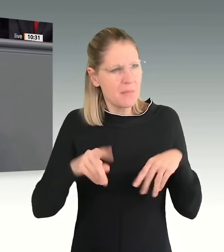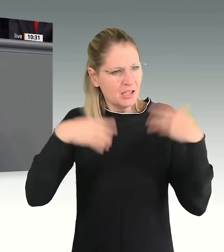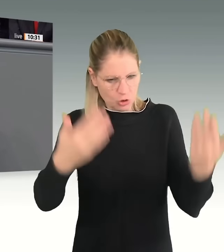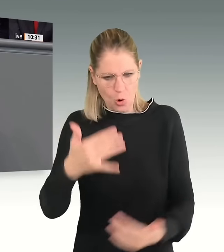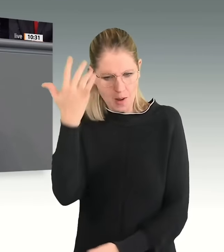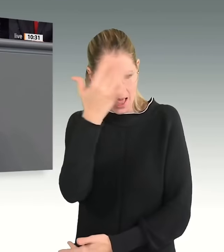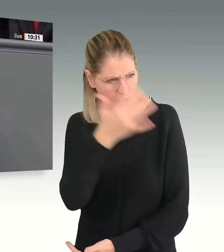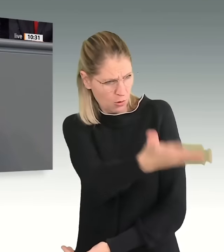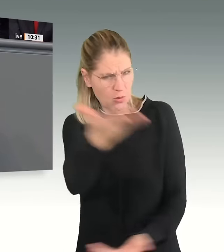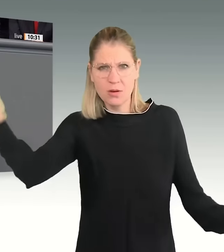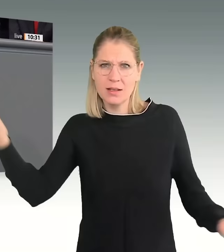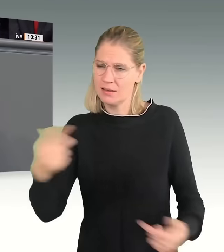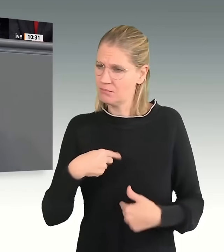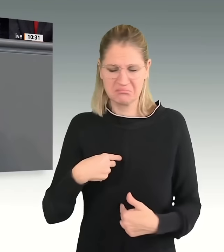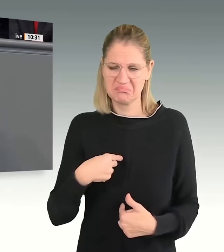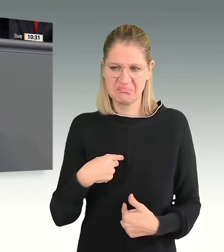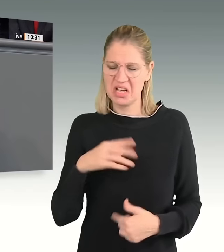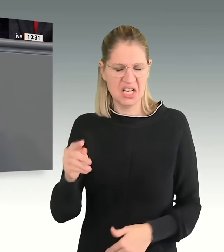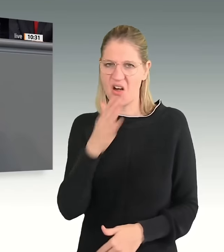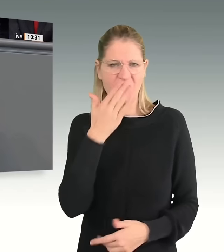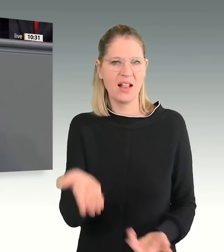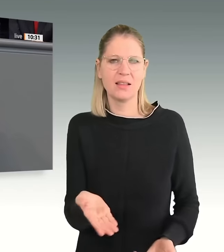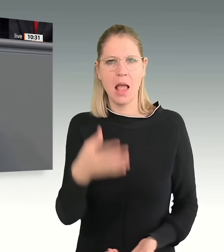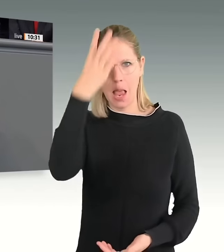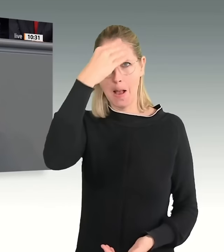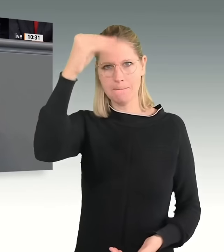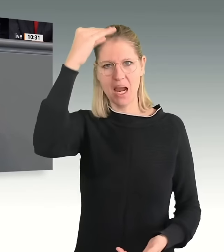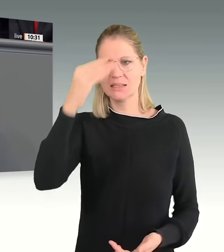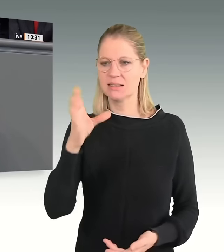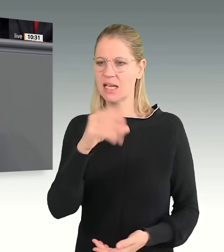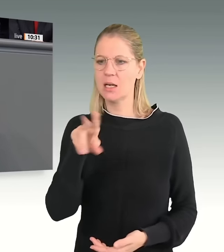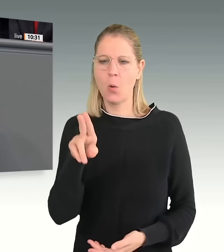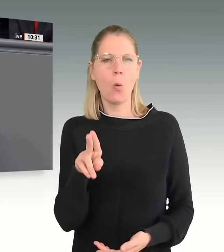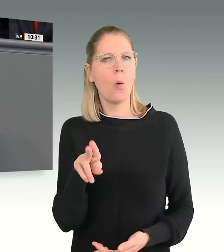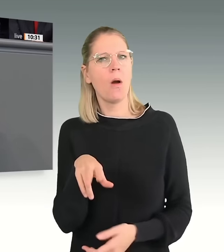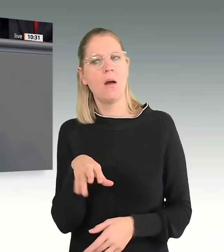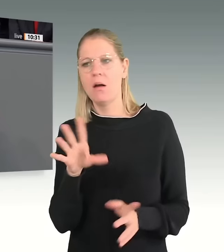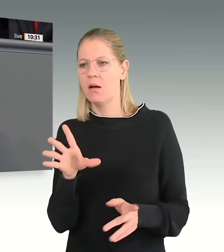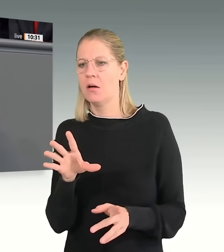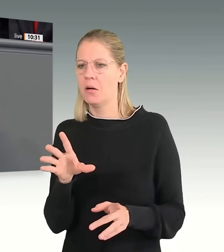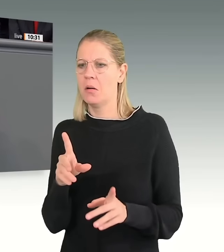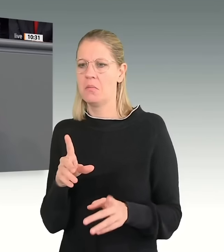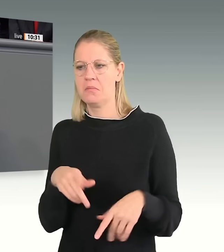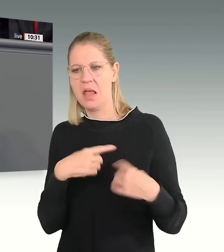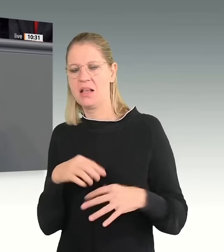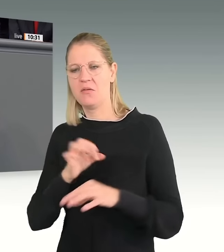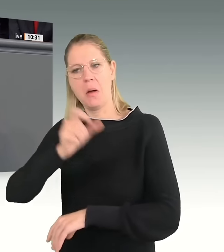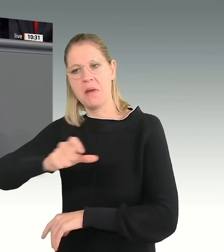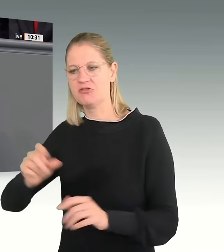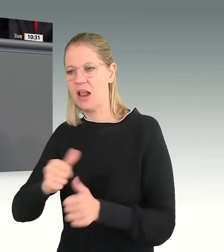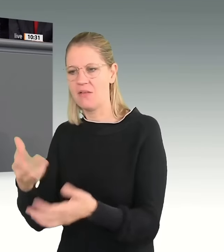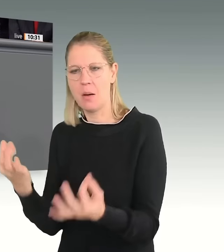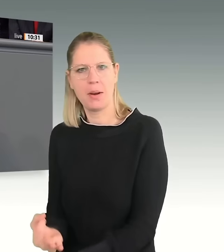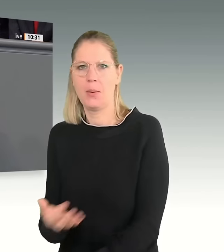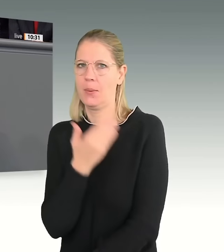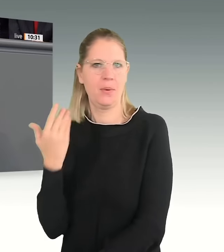davon nichts erkennen. Die Merz-CDU hat kein Herz für Menschen, die auf Hilfe angewiesen sind. Die Merz-CDU schert sich in den